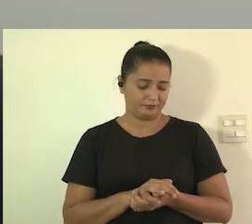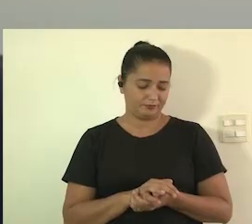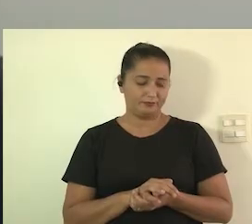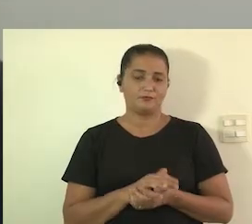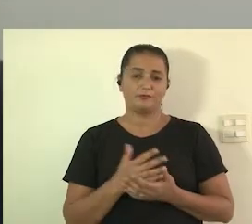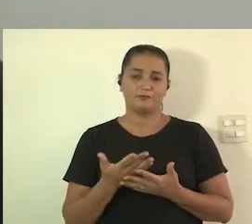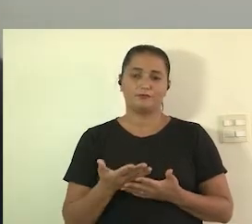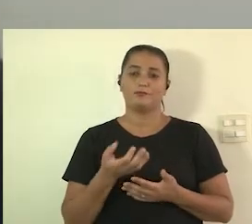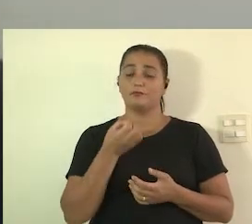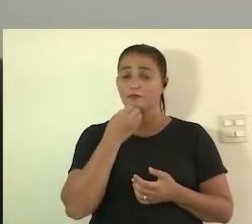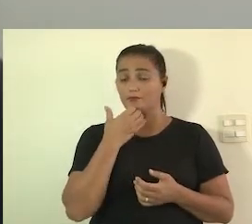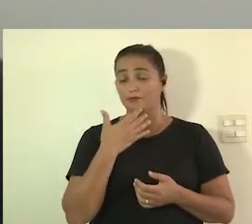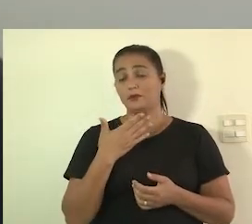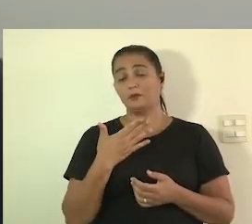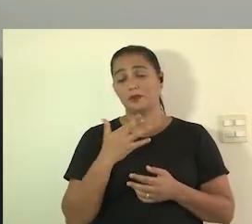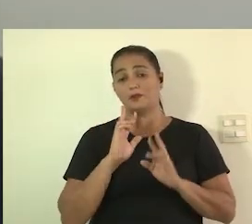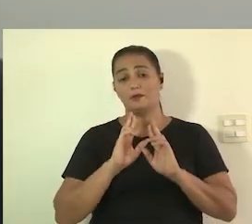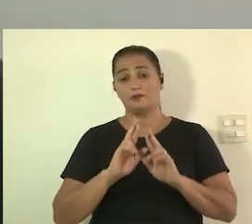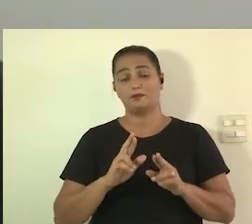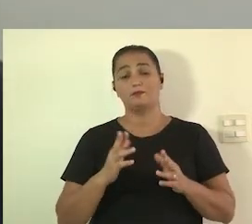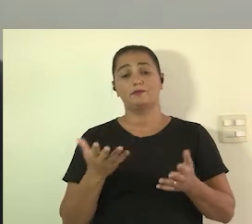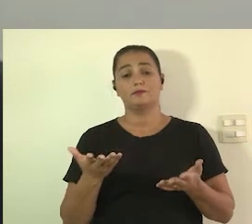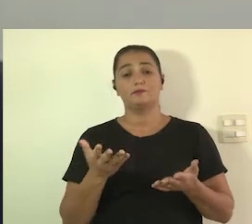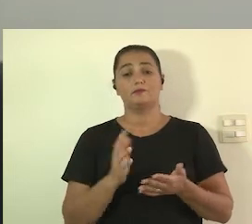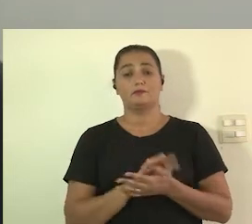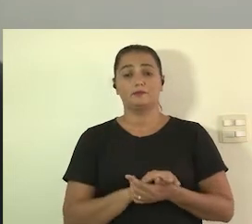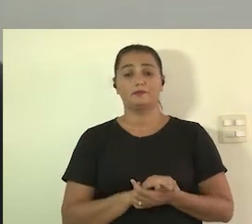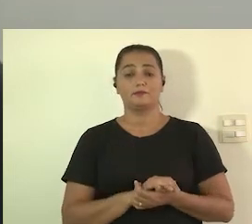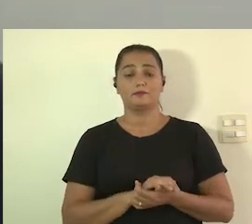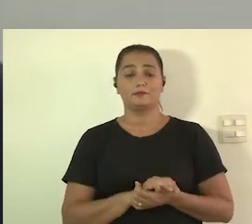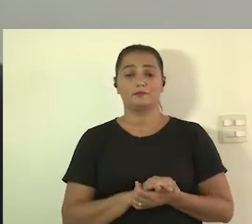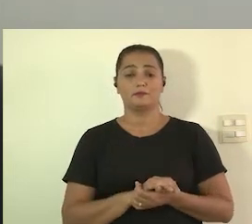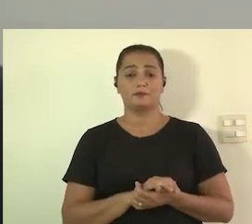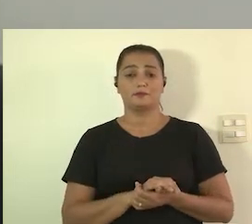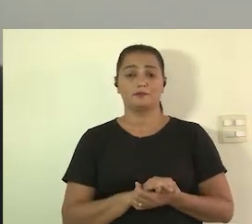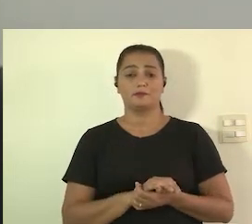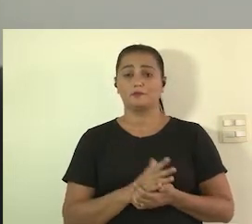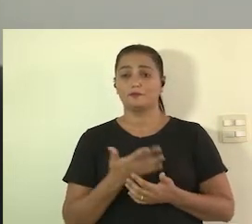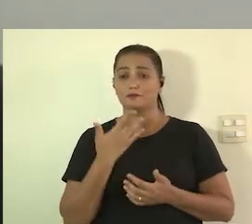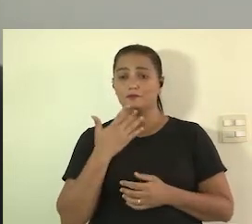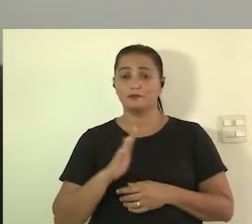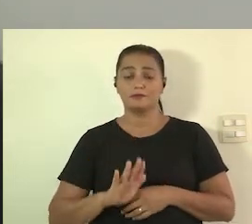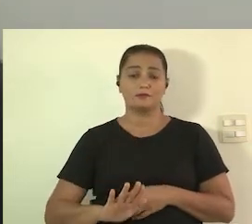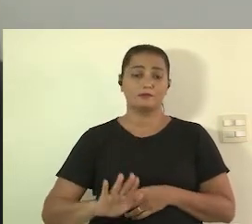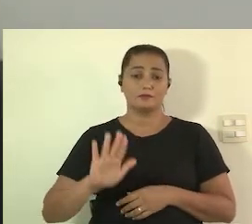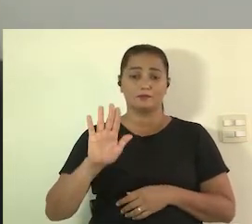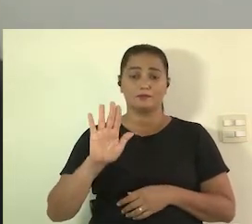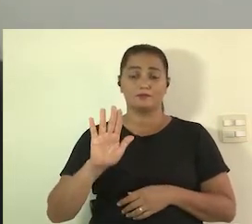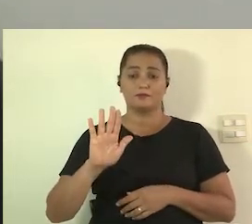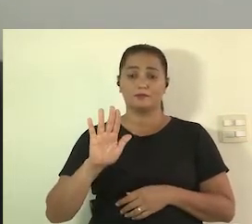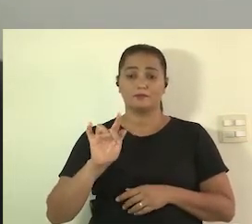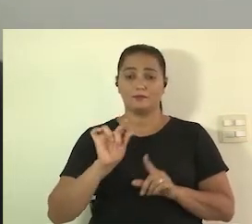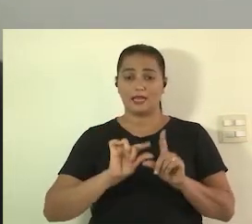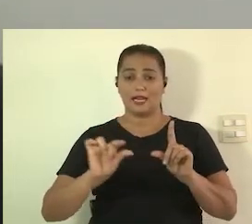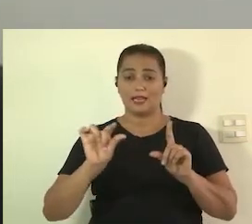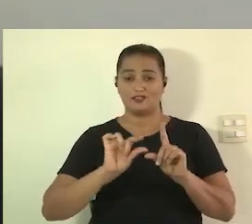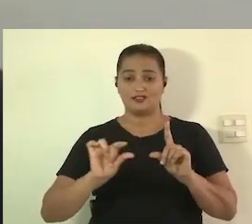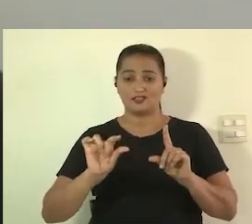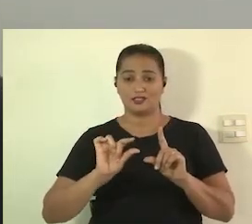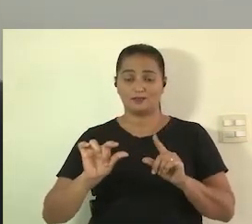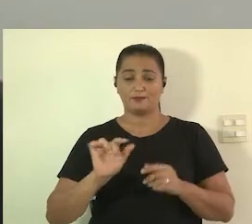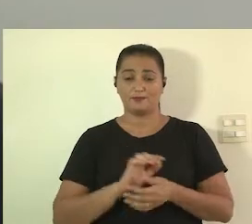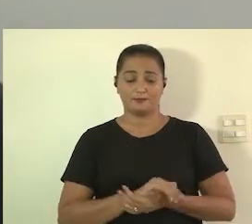é muito boa colocação eu acho que alguém quer falar sobre essa questão da legenda